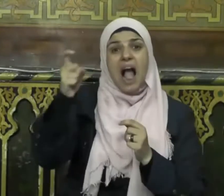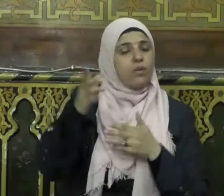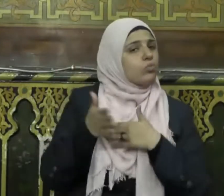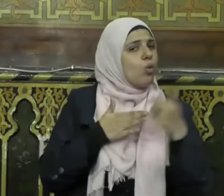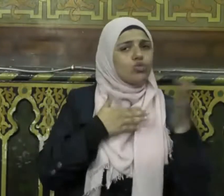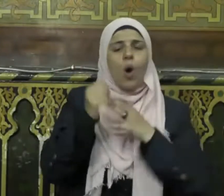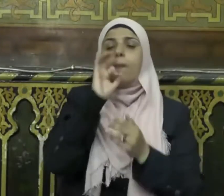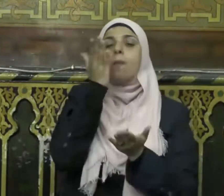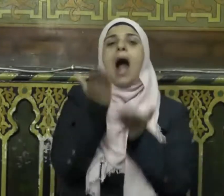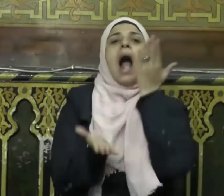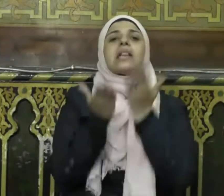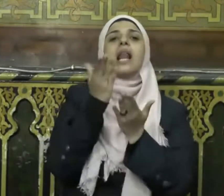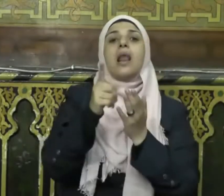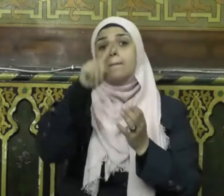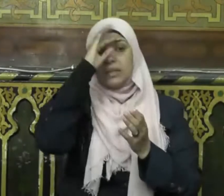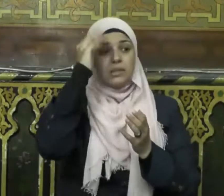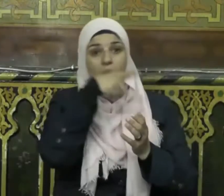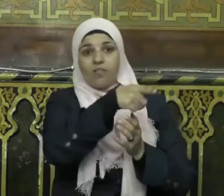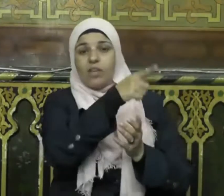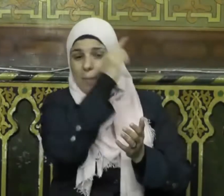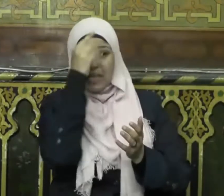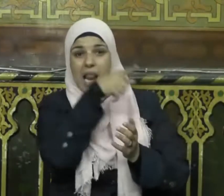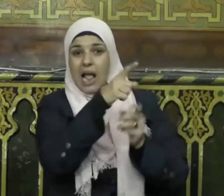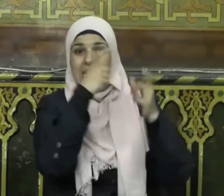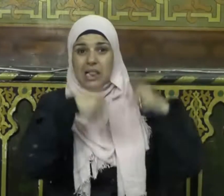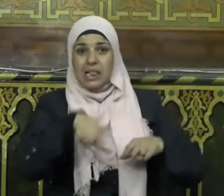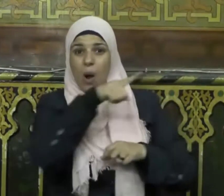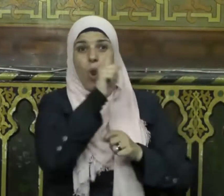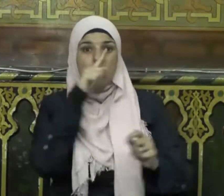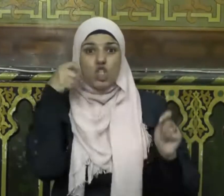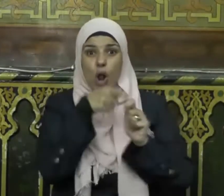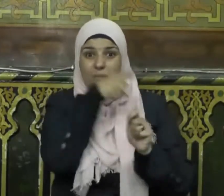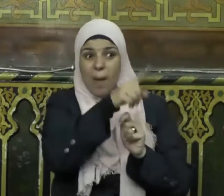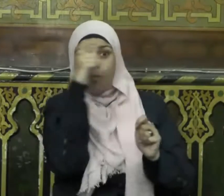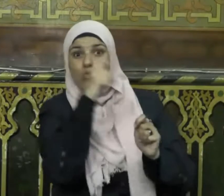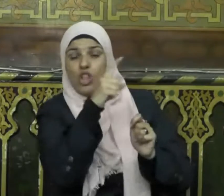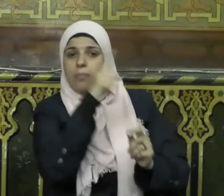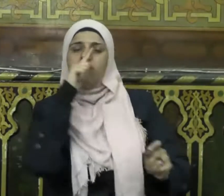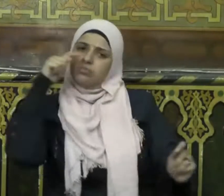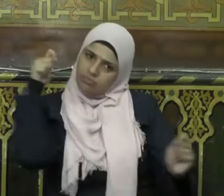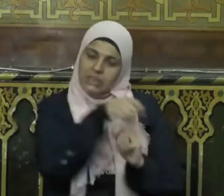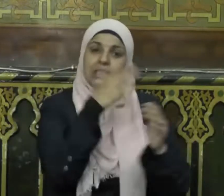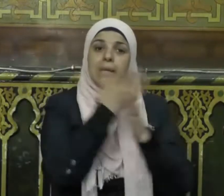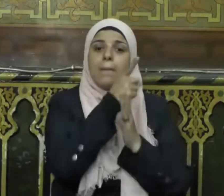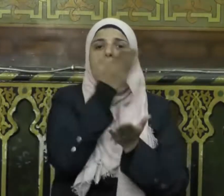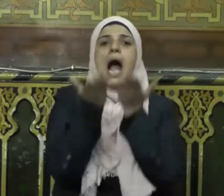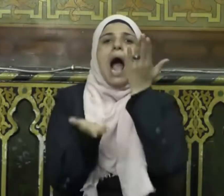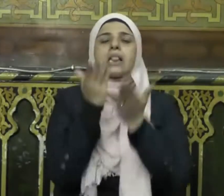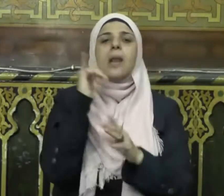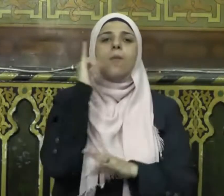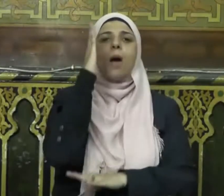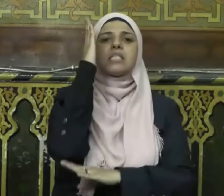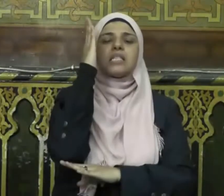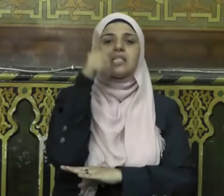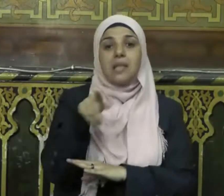وتخذل الدولة الظالمة ولو كانت مسلمة فالملك قد يدوم مع الكفر